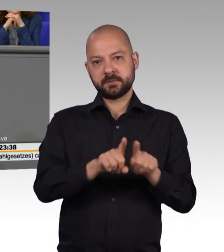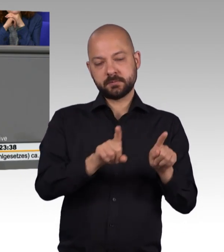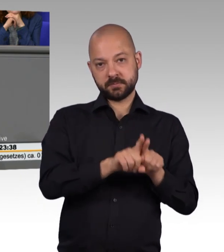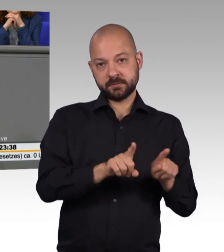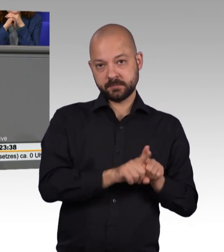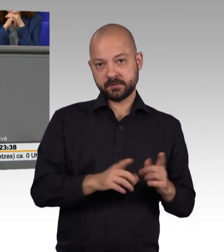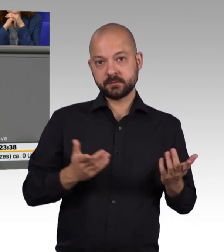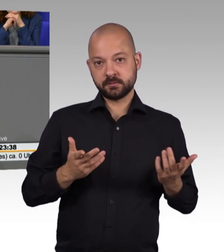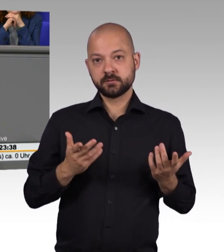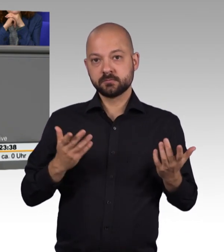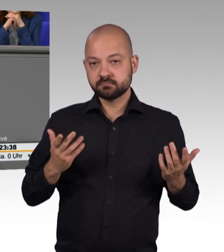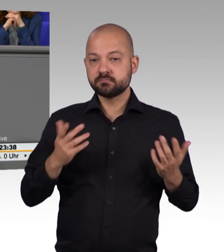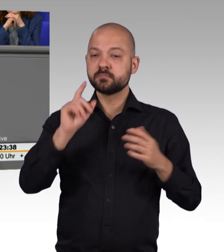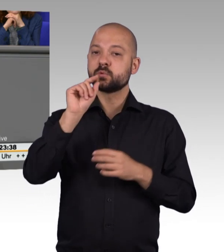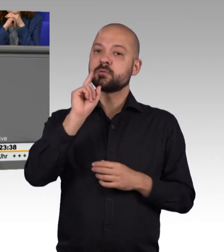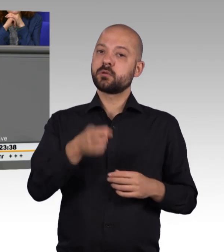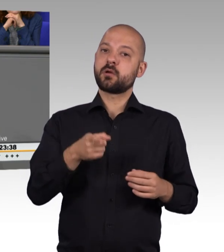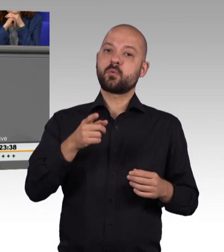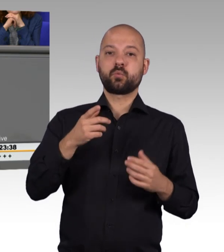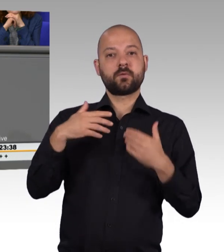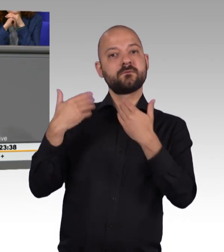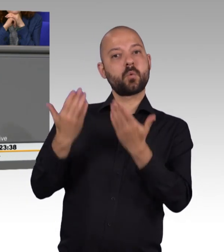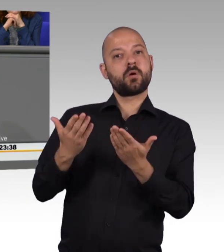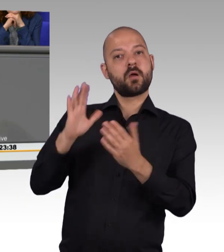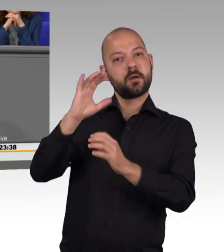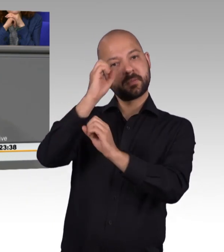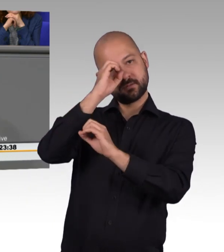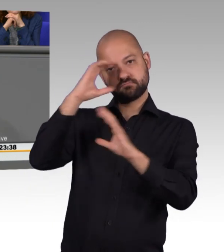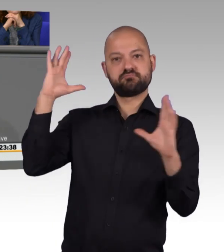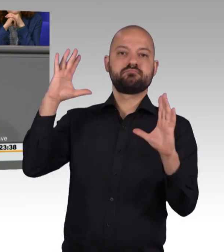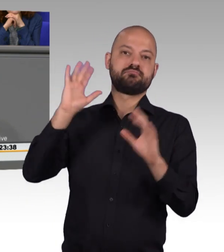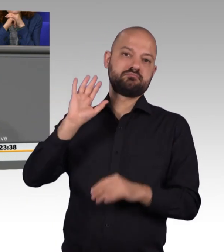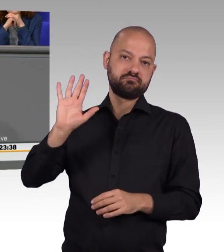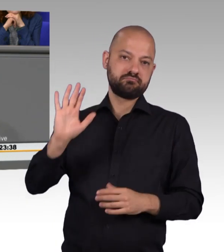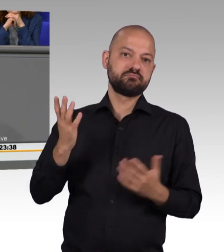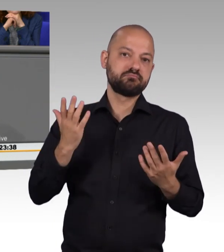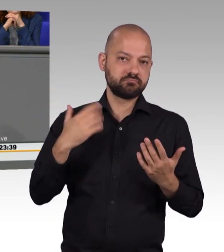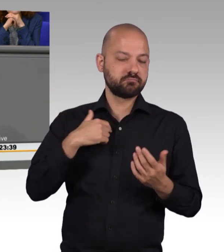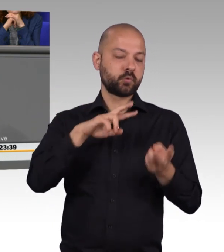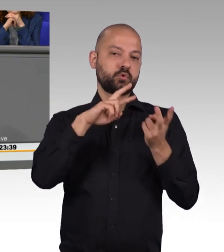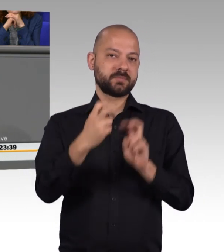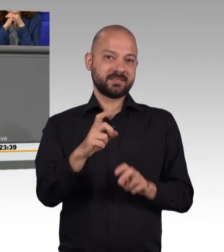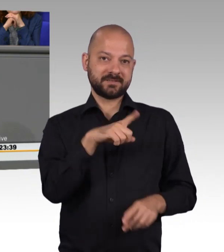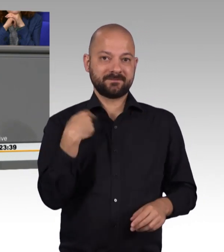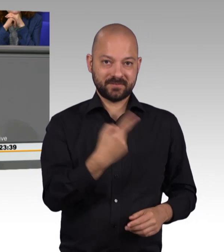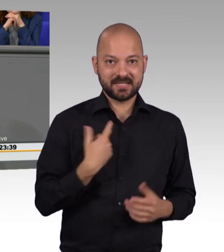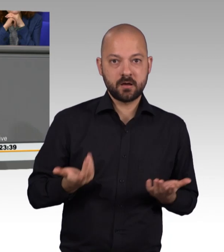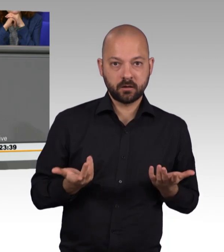diesen Regelungen setzen wir auch die Vorgabe des Bundesverfassungsgerichts um, dass die Entscheidung eines jeden